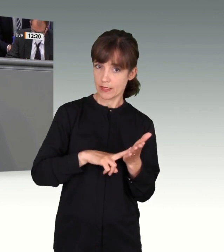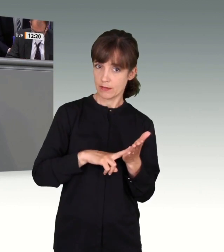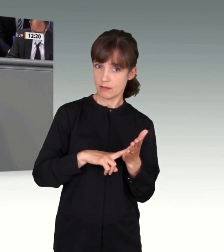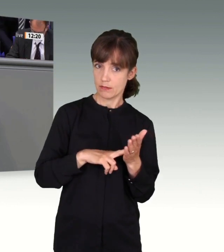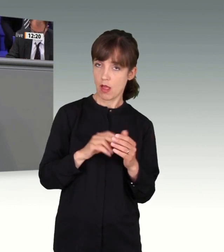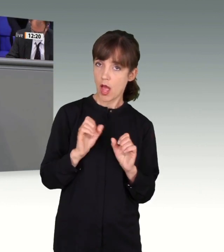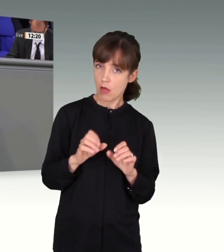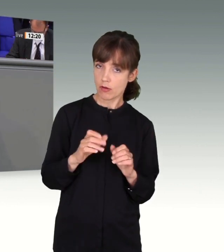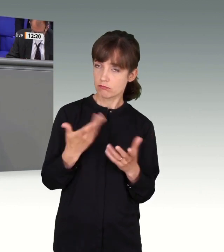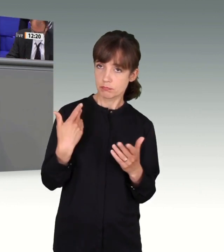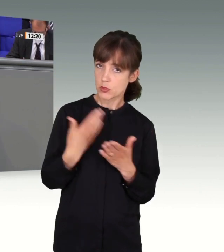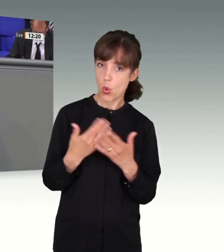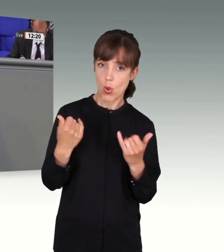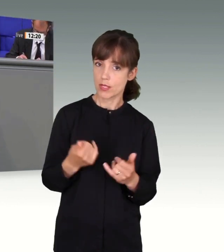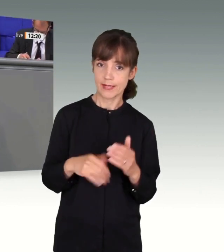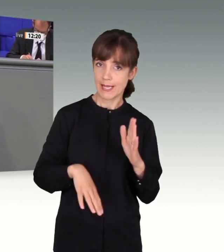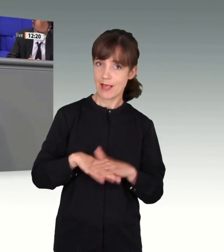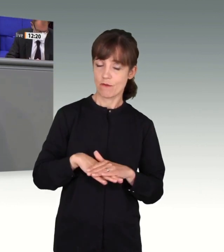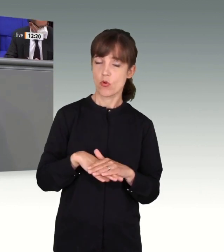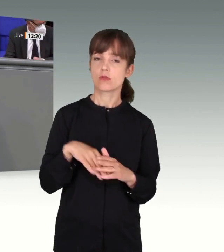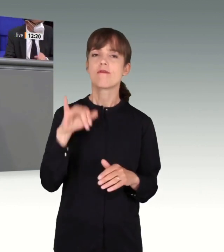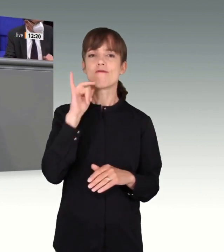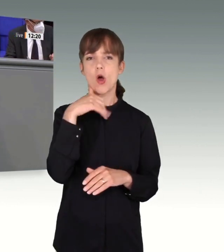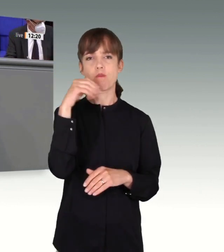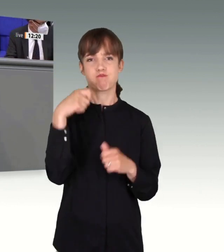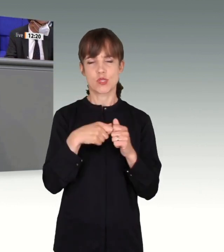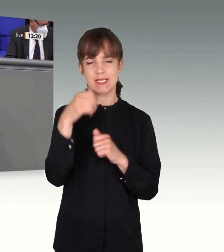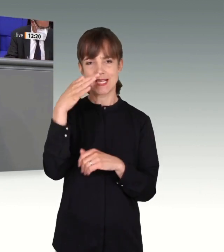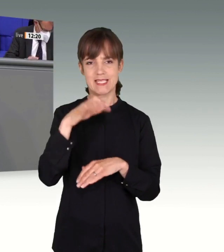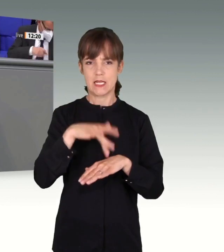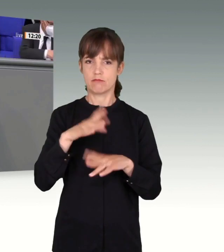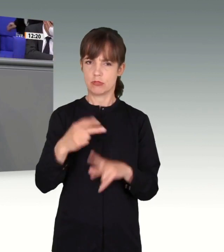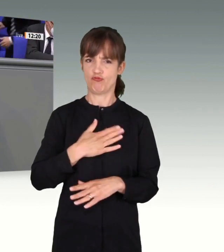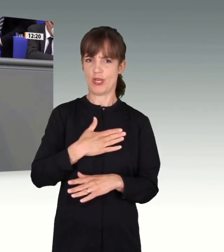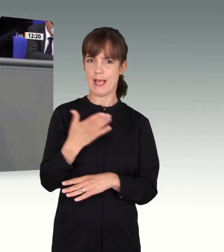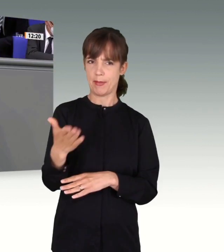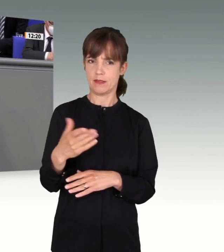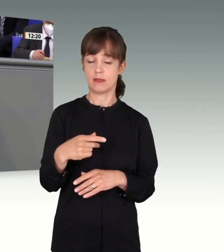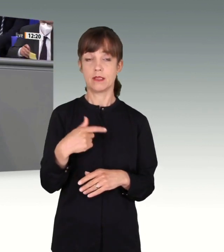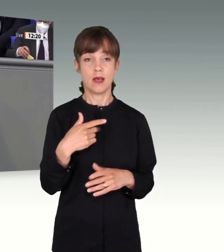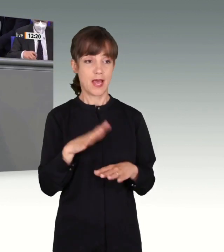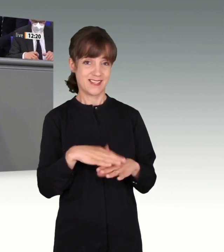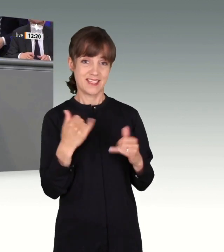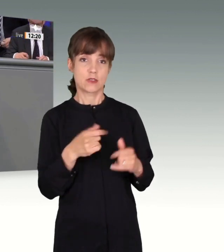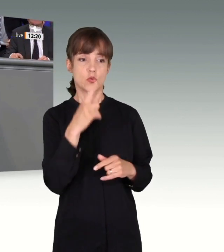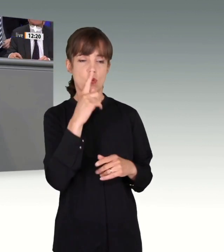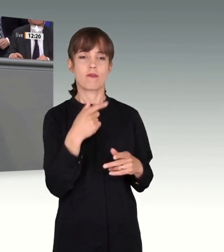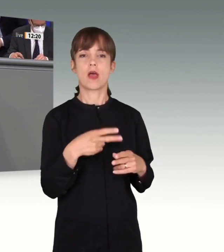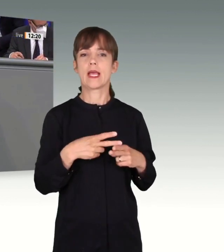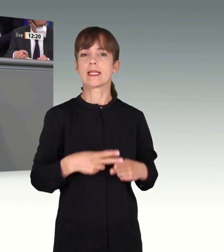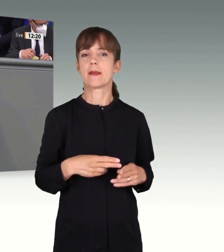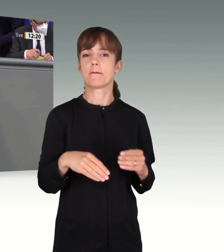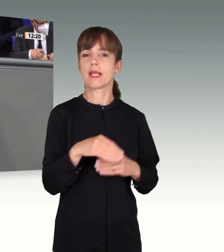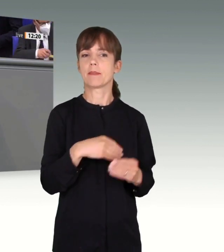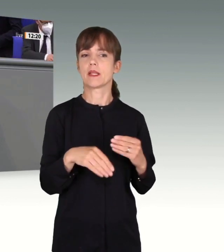eingelöst. Ich sage, Frau Bundeskanzlerin, schämen Sie sich. An dieser Stelle bleibt mir nur noch, den Hinterbliebenen und Opfern mein Beileid, mein